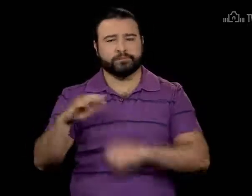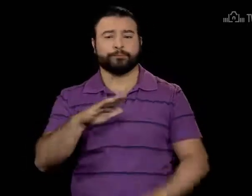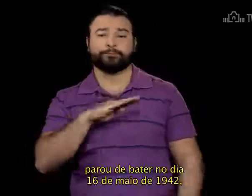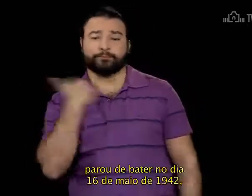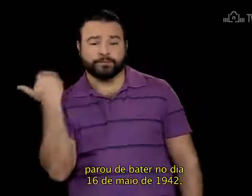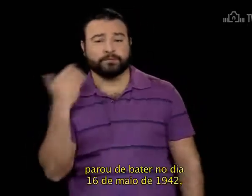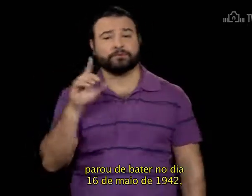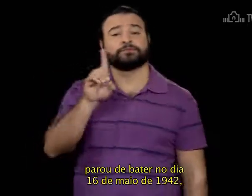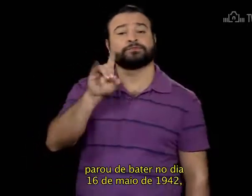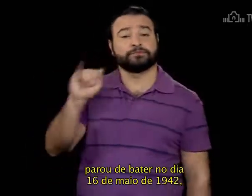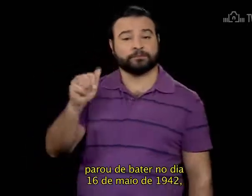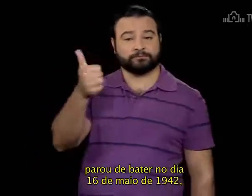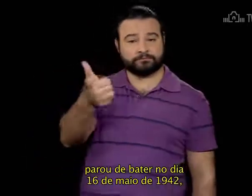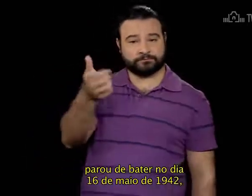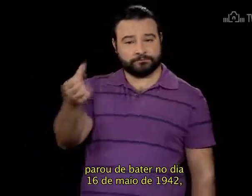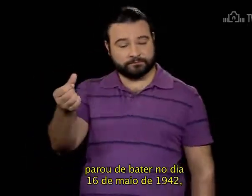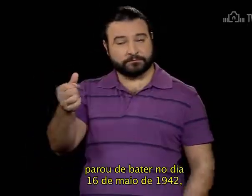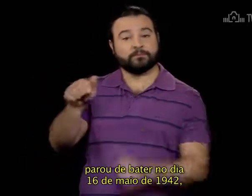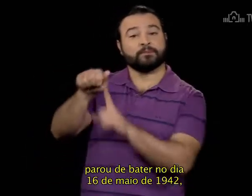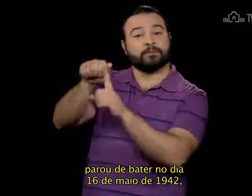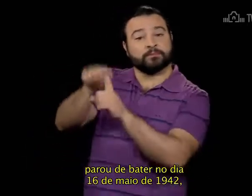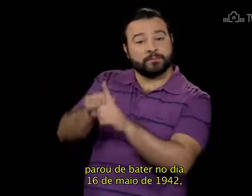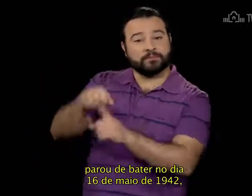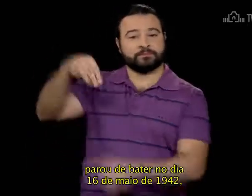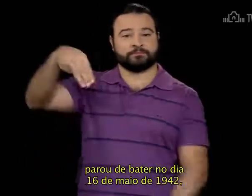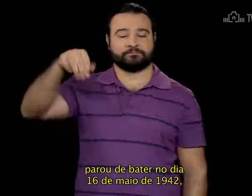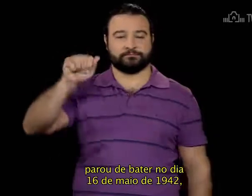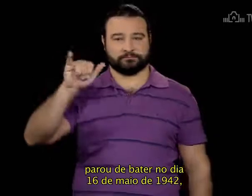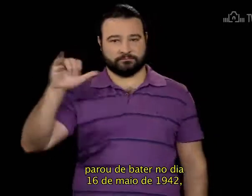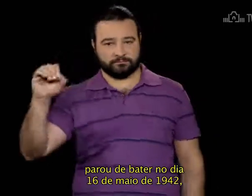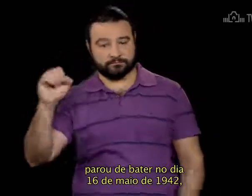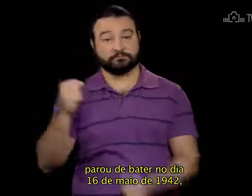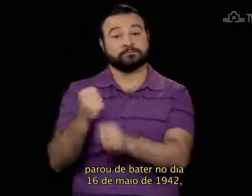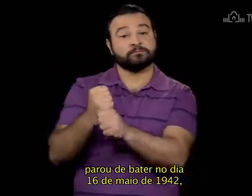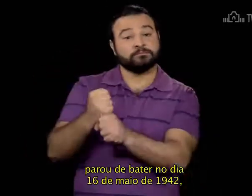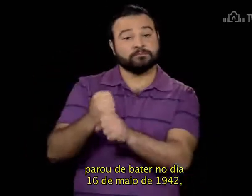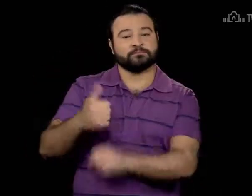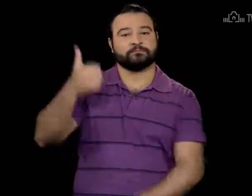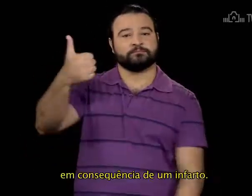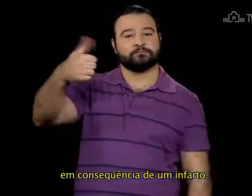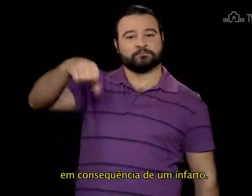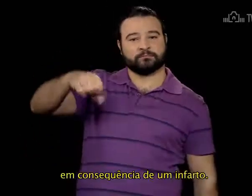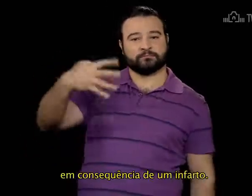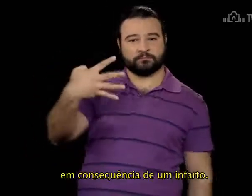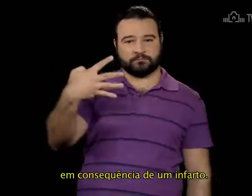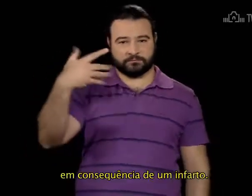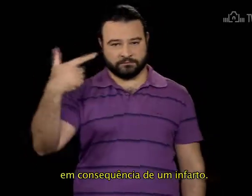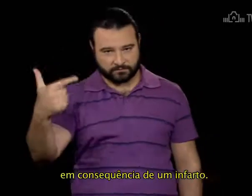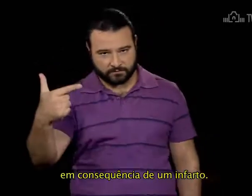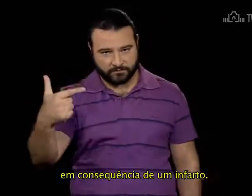Parou de bater no dia 16 de maio De 1942 Em consequência de um infarto